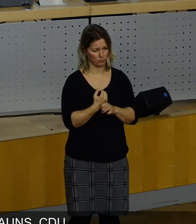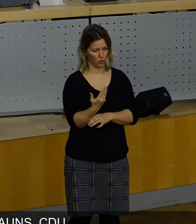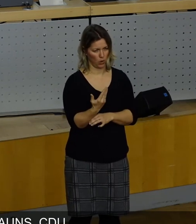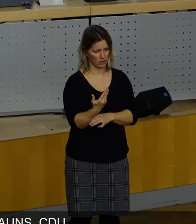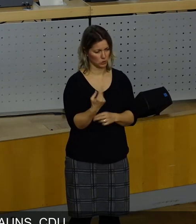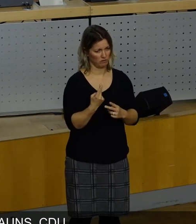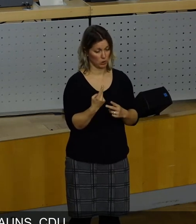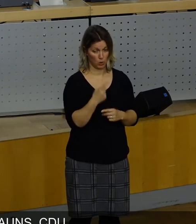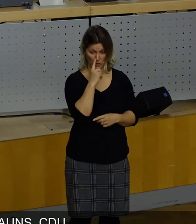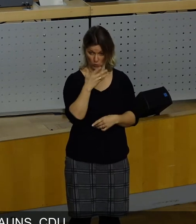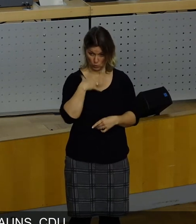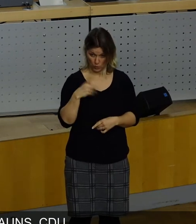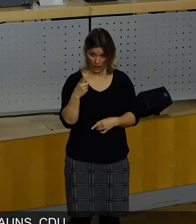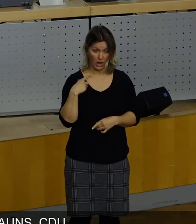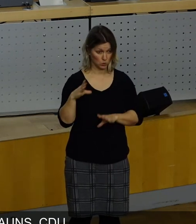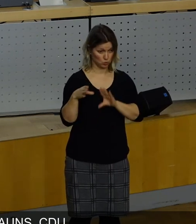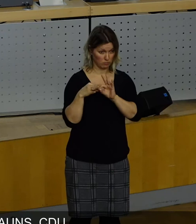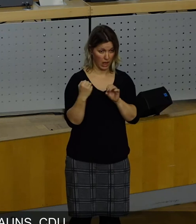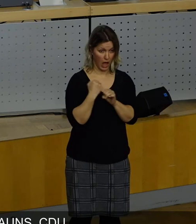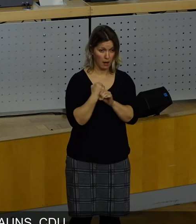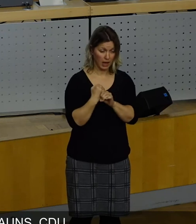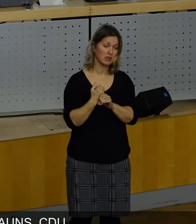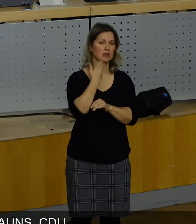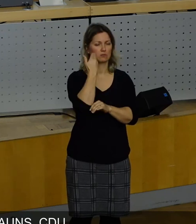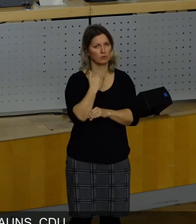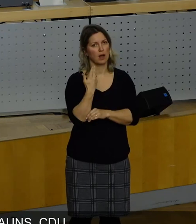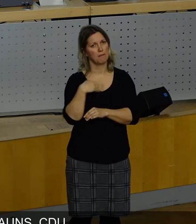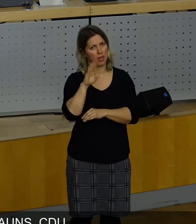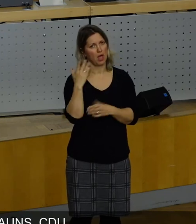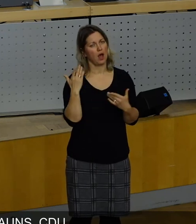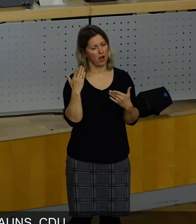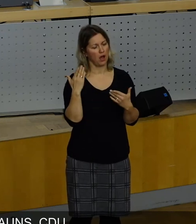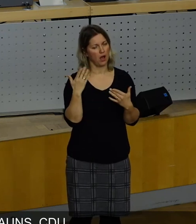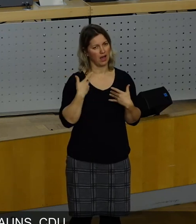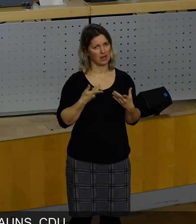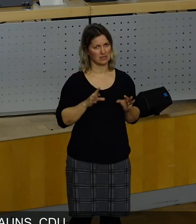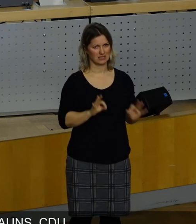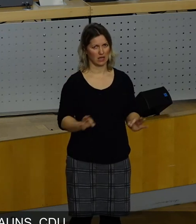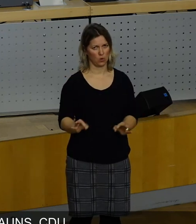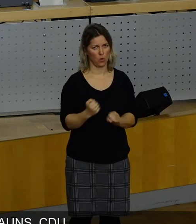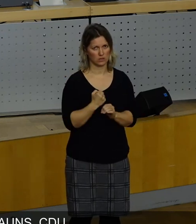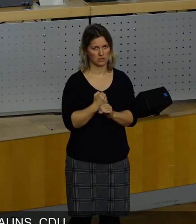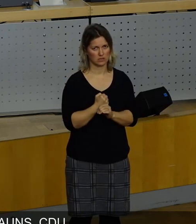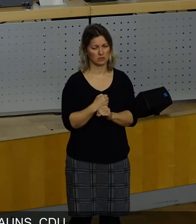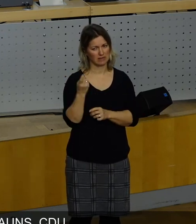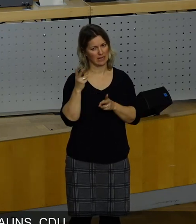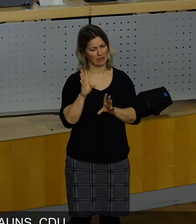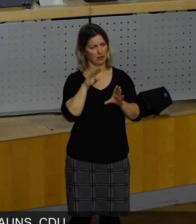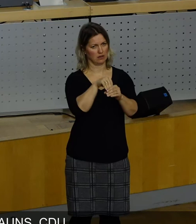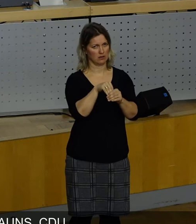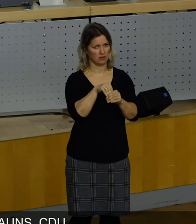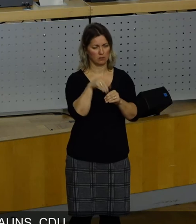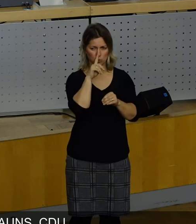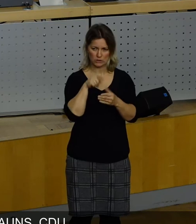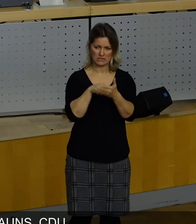wenn Sie wollen, dass wir mit Ihnen zusammenarbeiten, dann bitte etwas mehr Seriosität, einen Beitrag dazu, dass man mit Ihnen